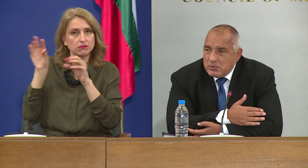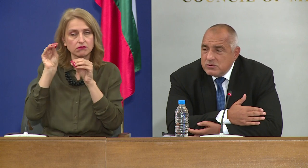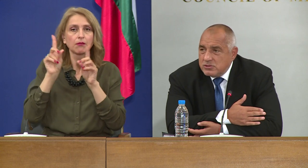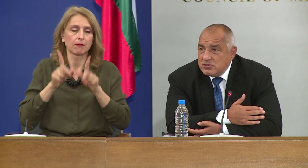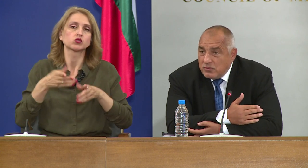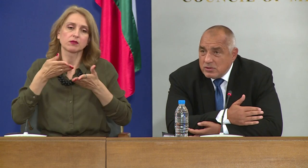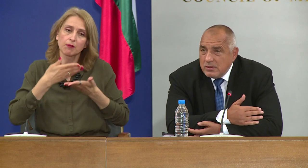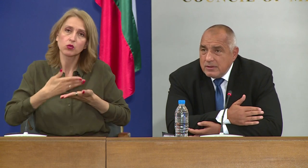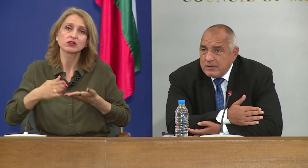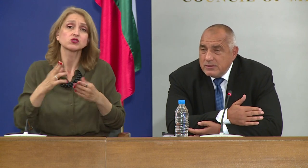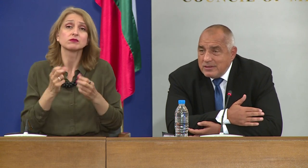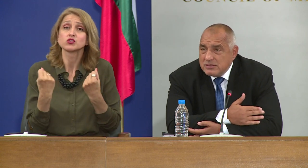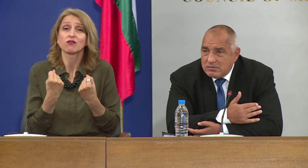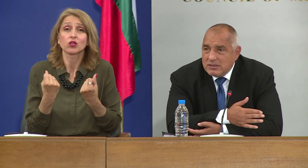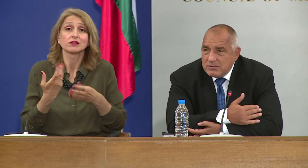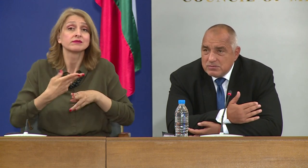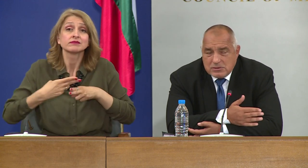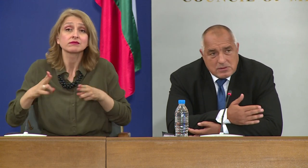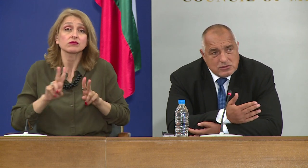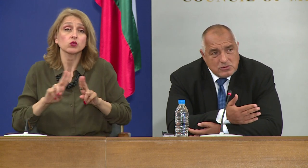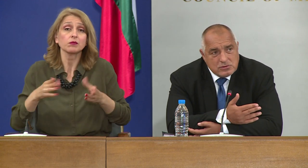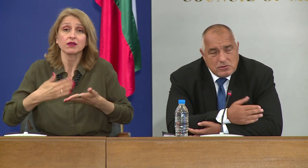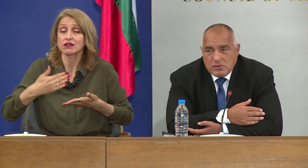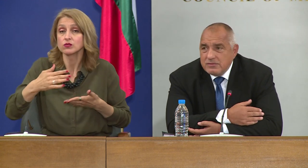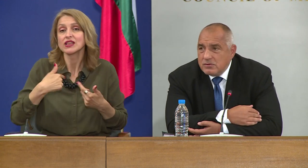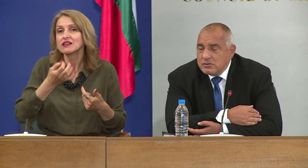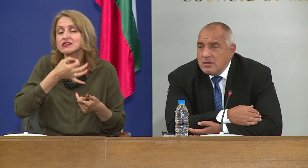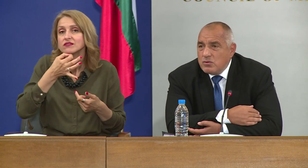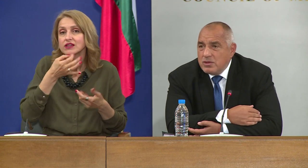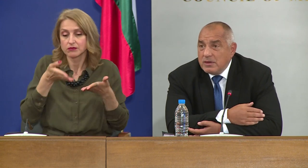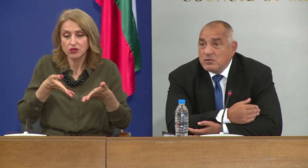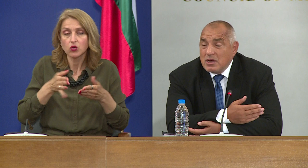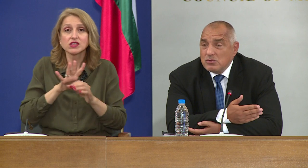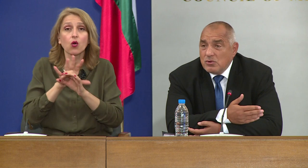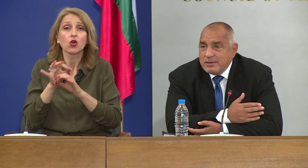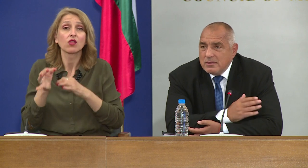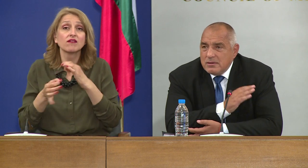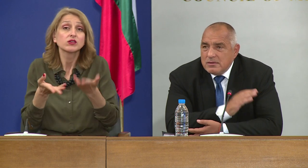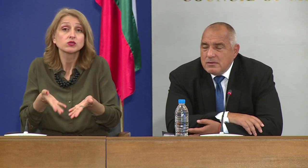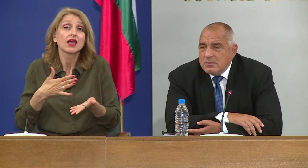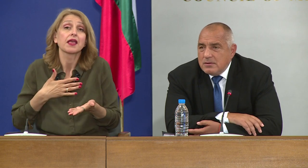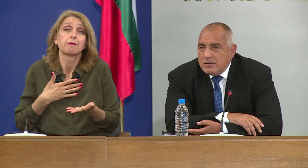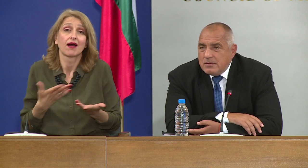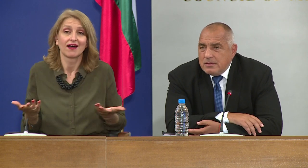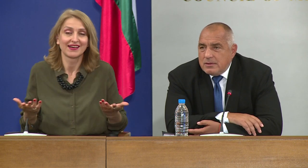за да продължи живота и ние да свикнеме смисълта, че този коронавирус го има. Когато дойде